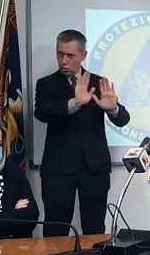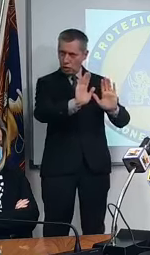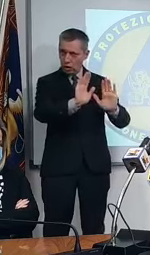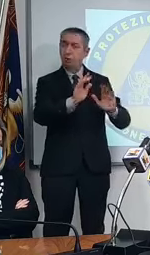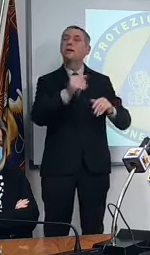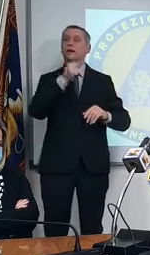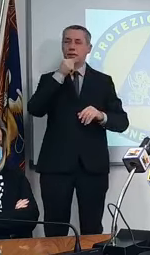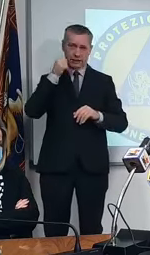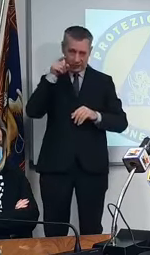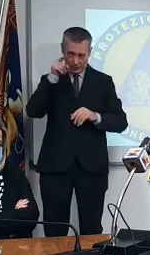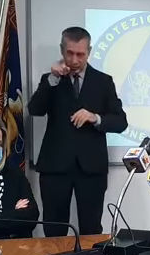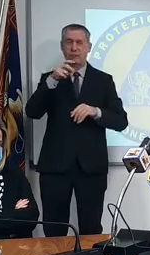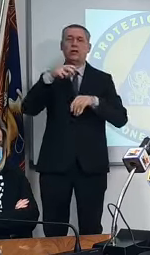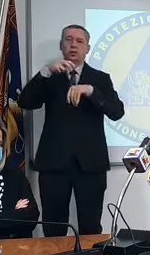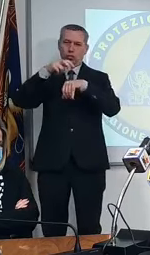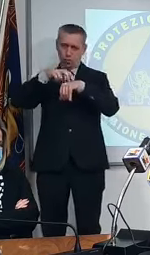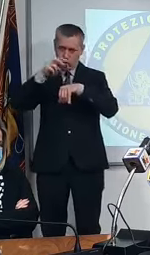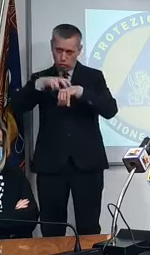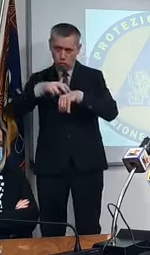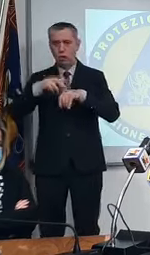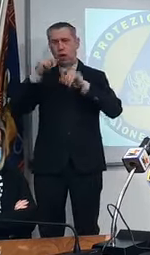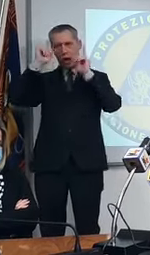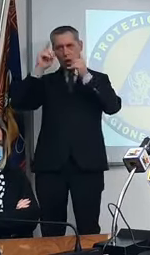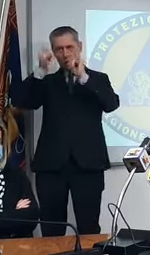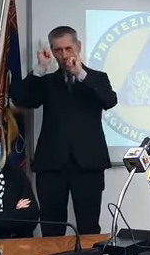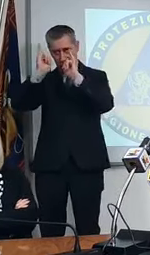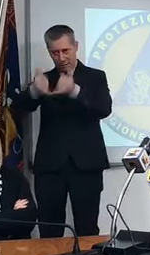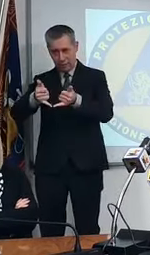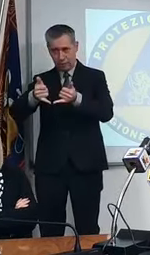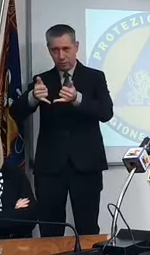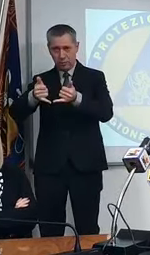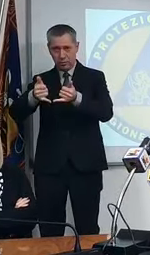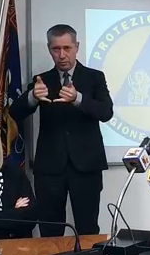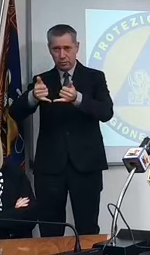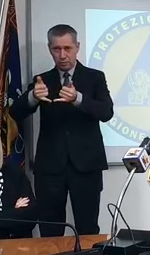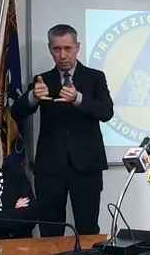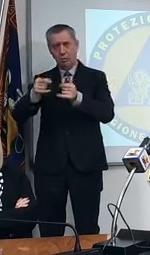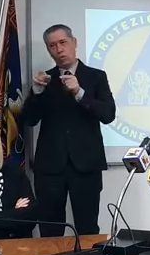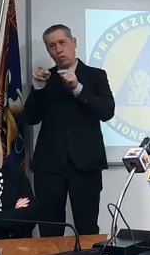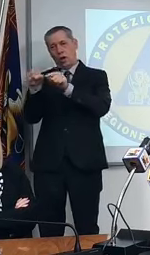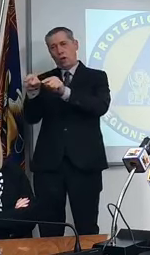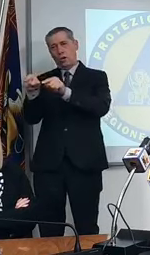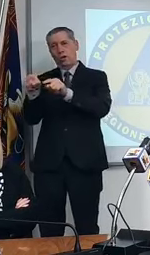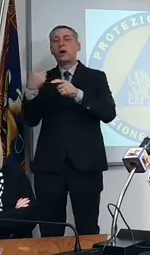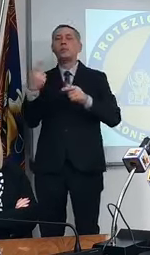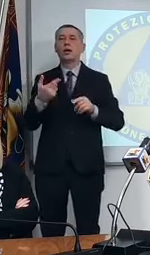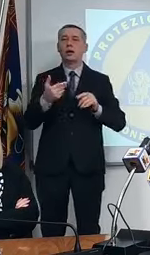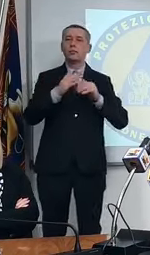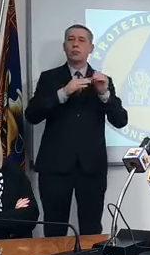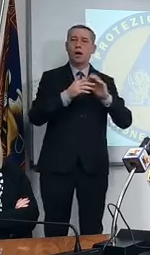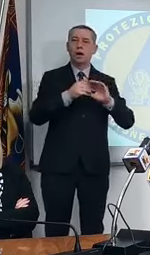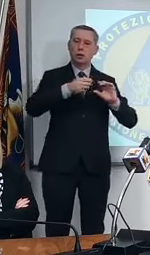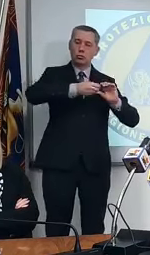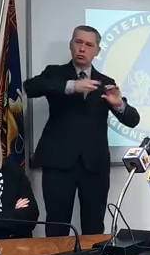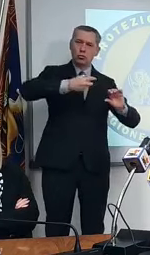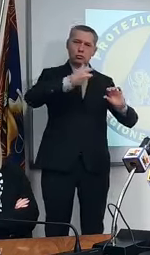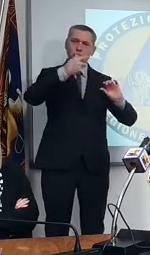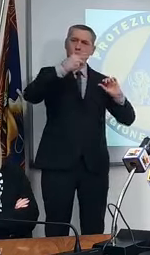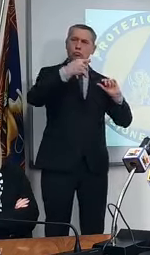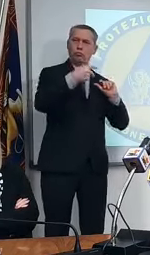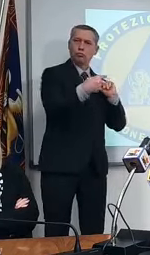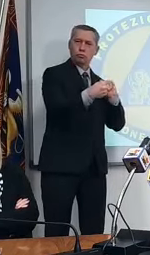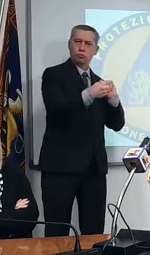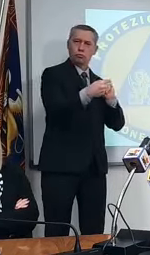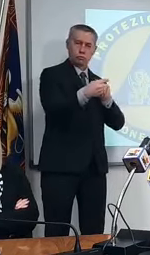medico e non si discute su questo ma non penso di aver detto una bestialità che per fare una puntura la chiamo puntura così ci